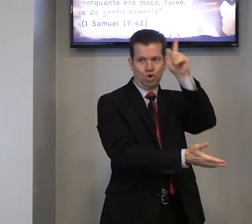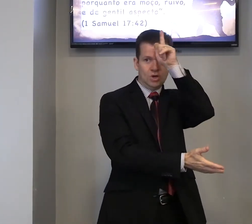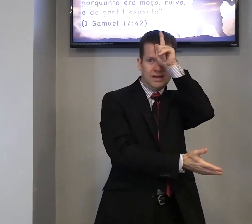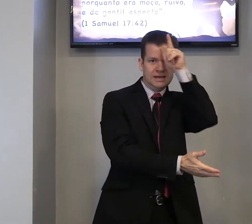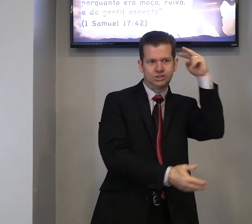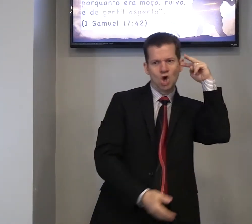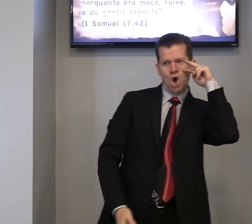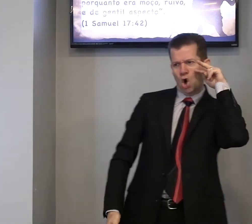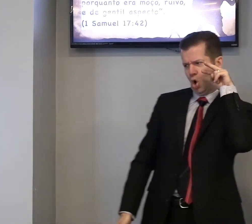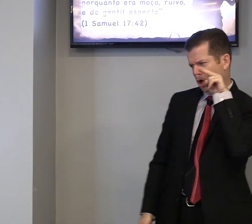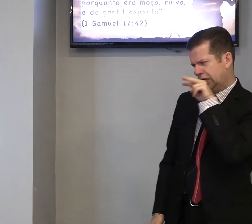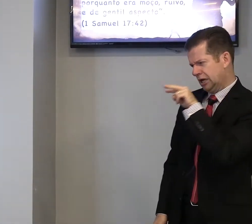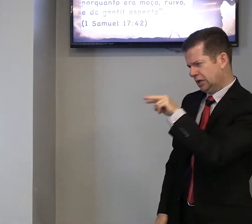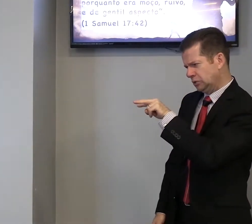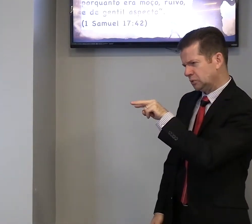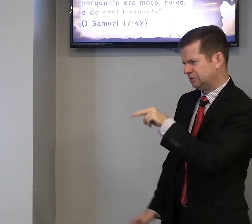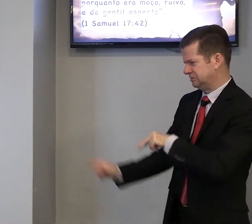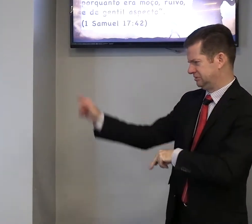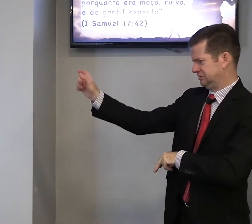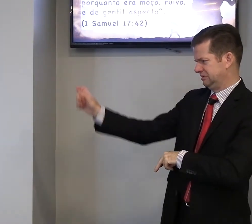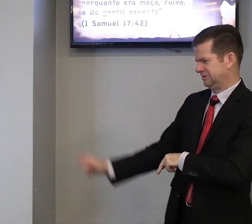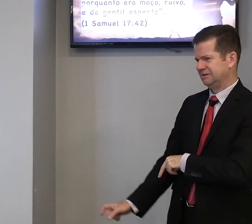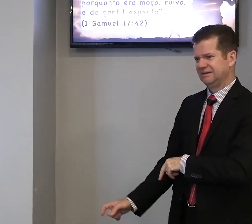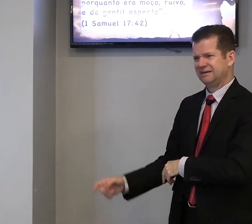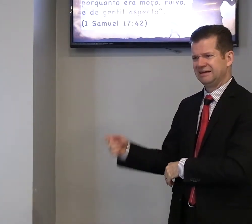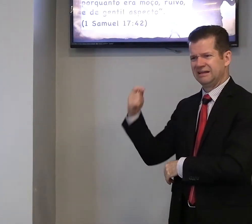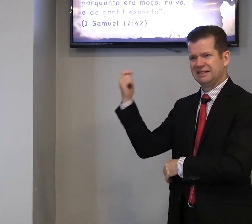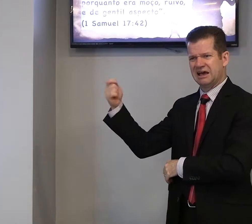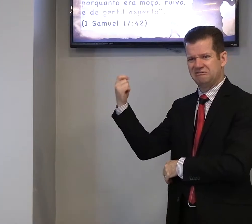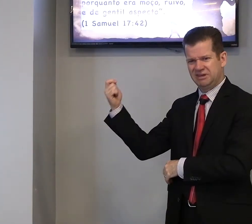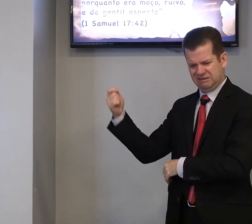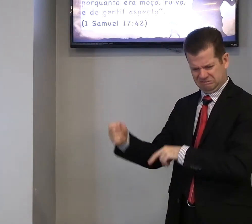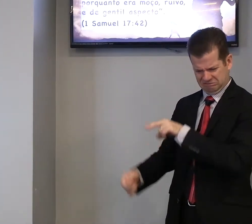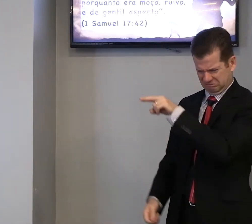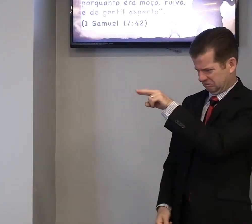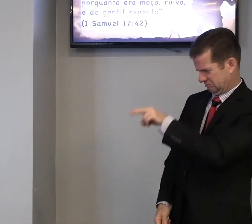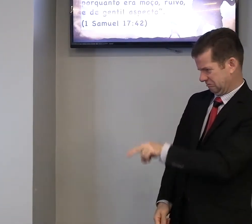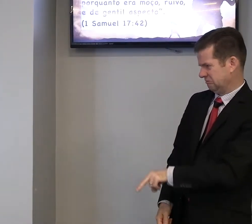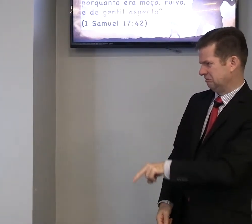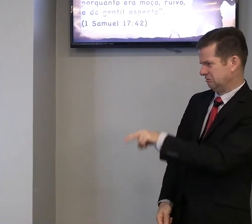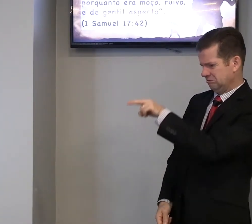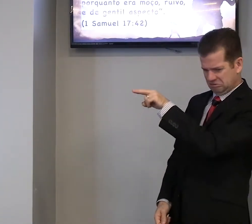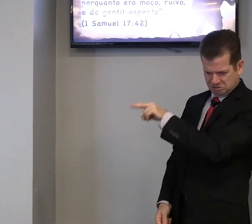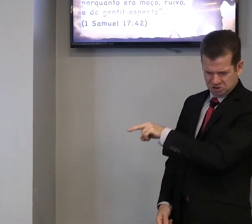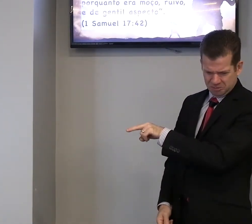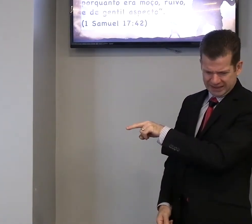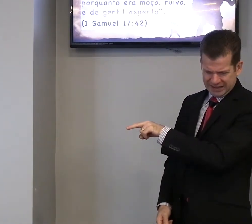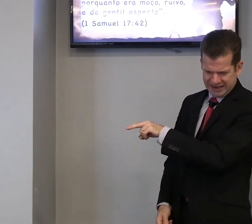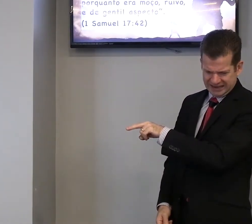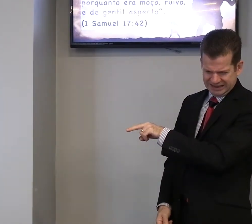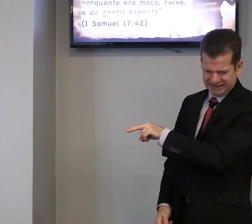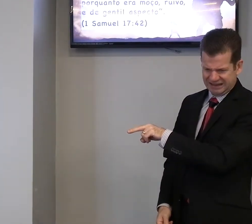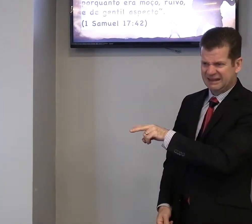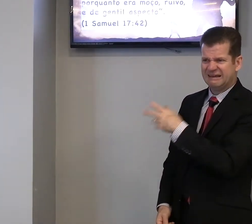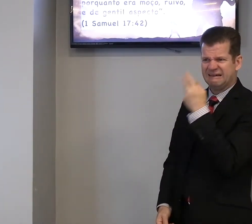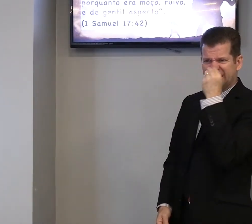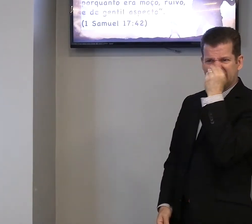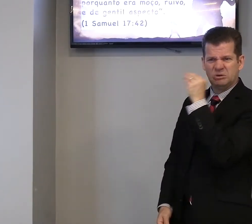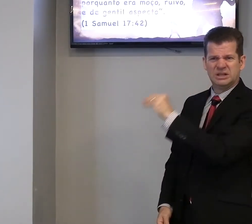Golias, olhando, Davi, olhou para ele, o